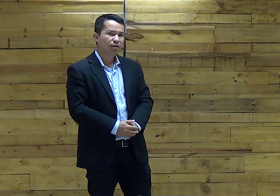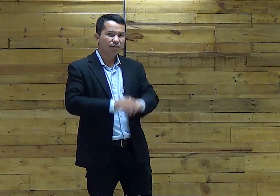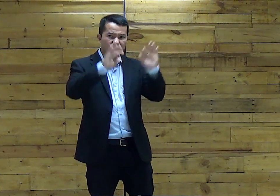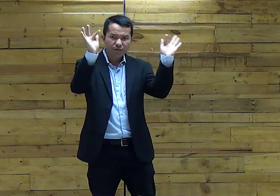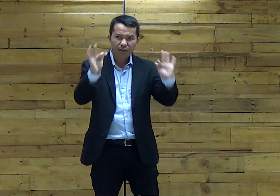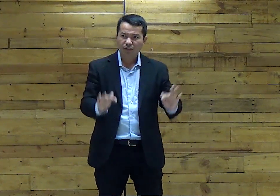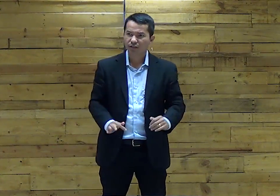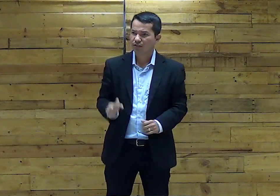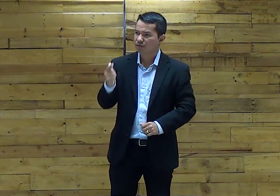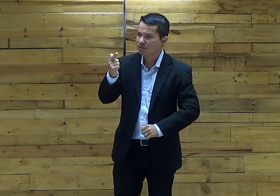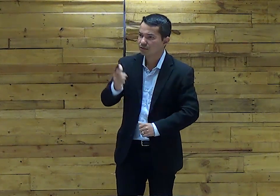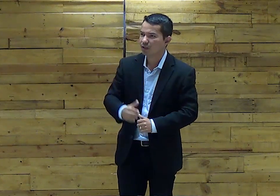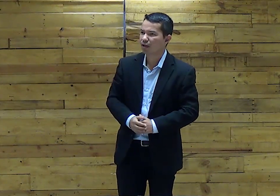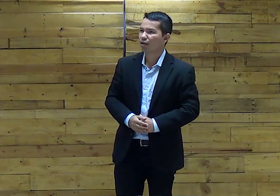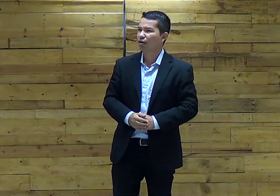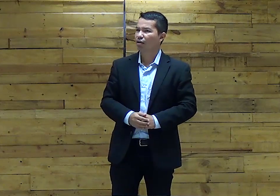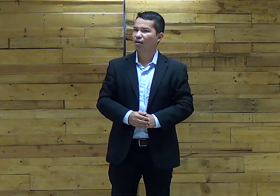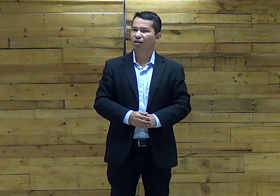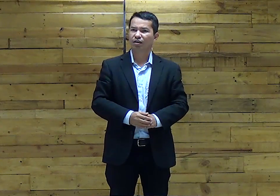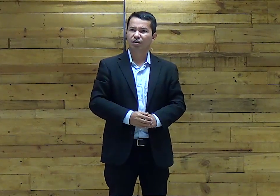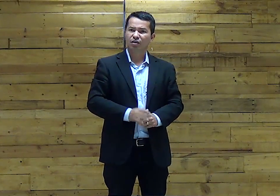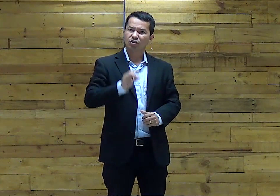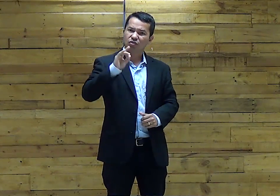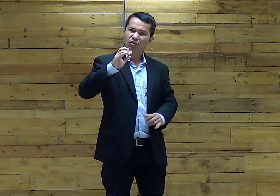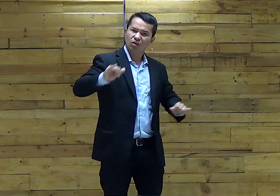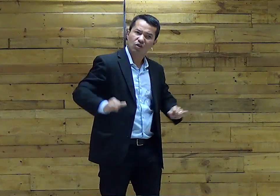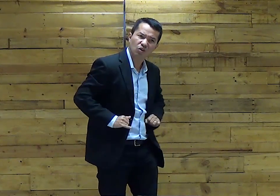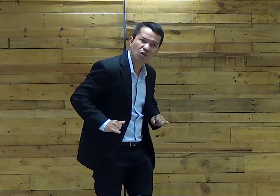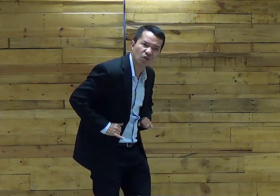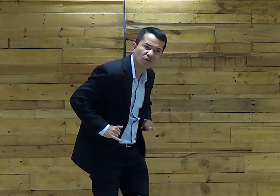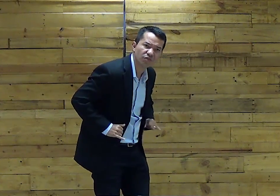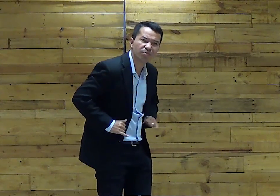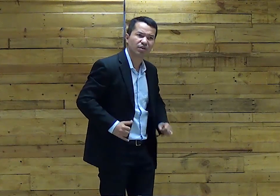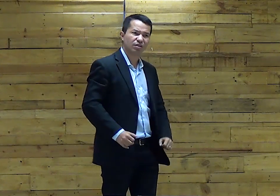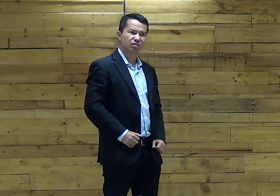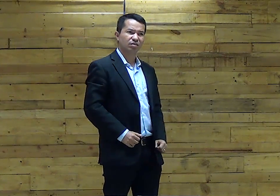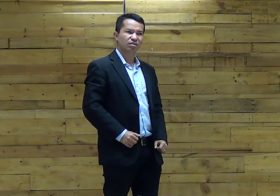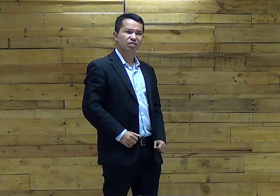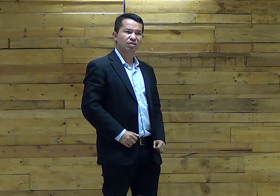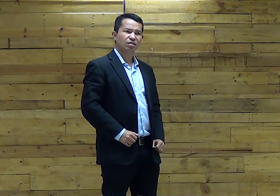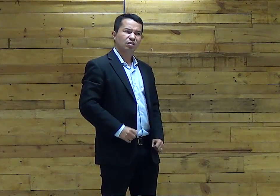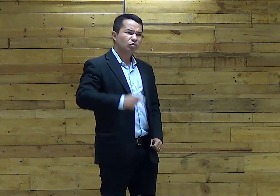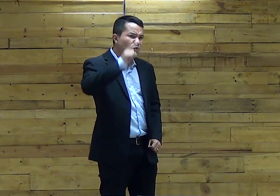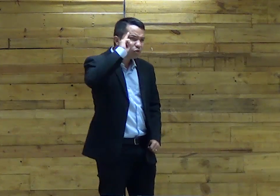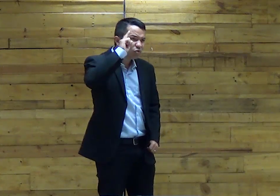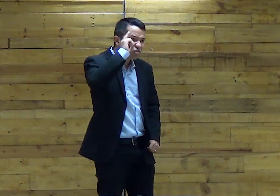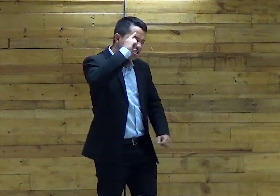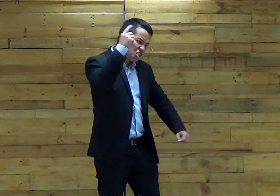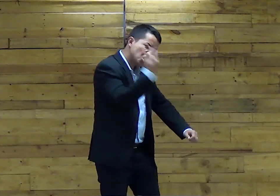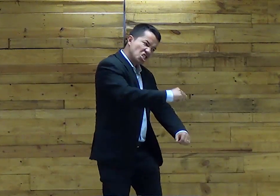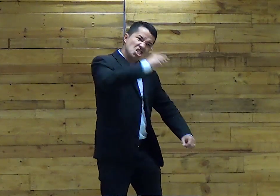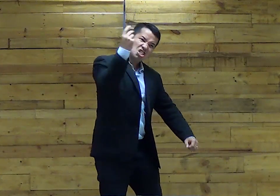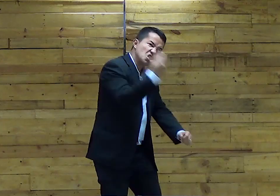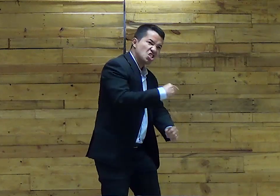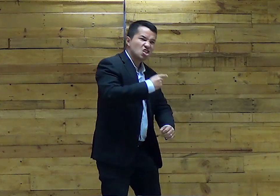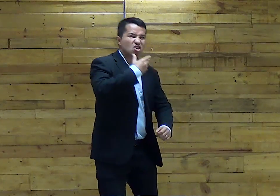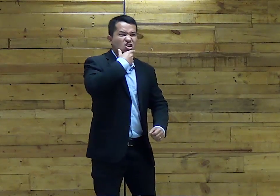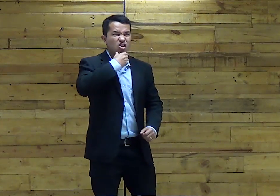Felicidade, não havia Só sofrimento Todo dia era